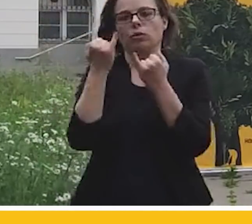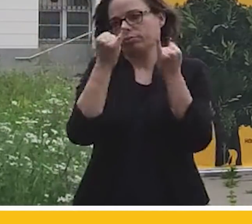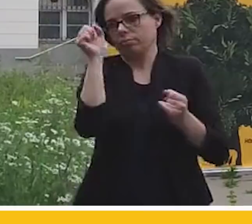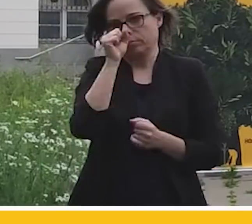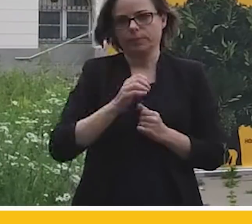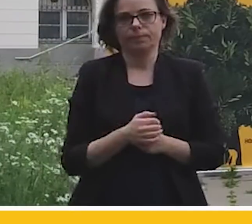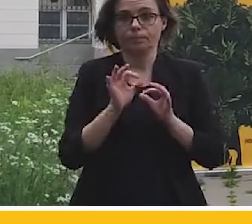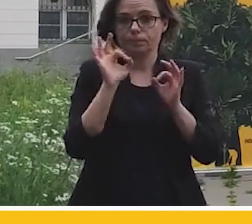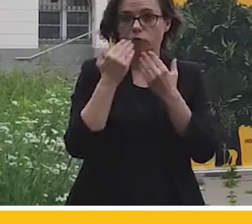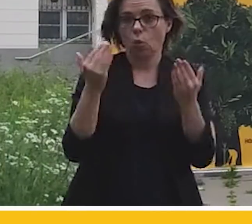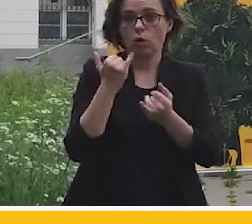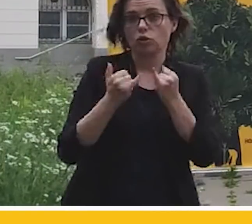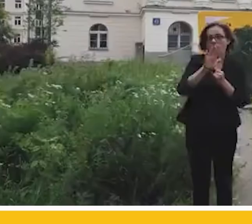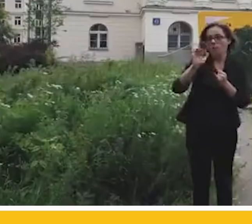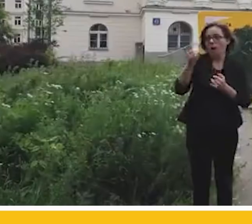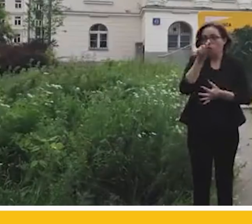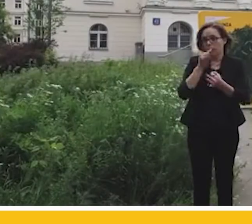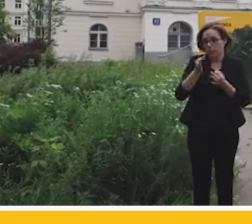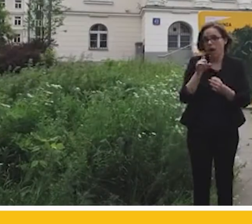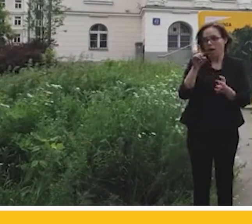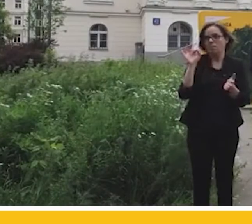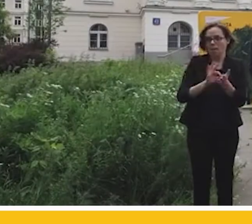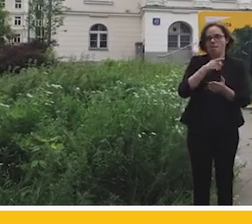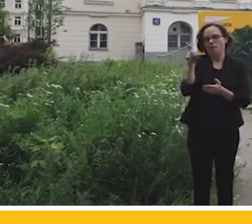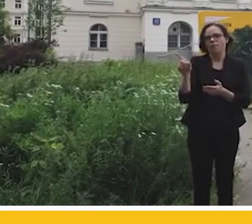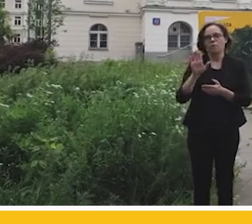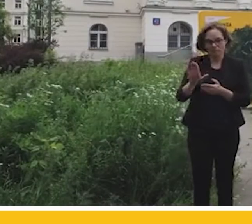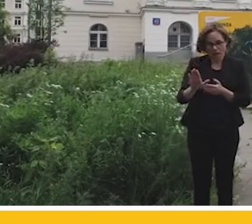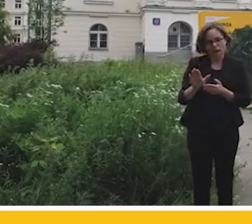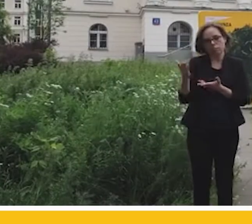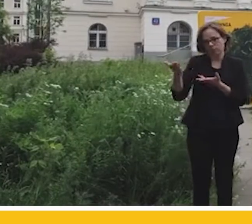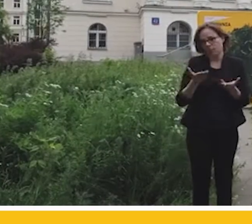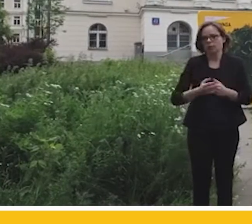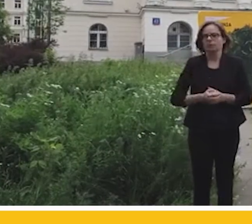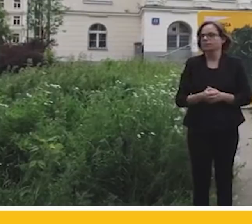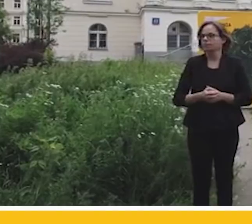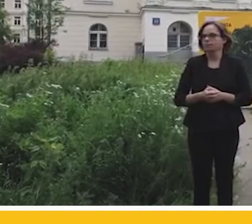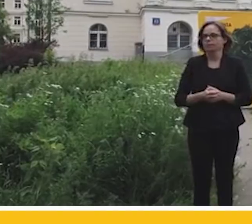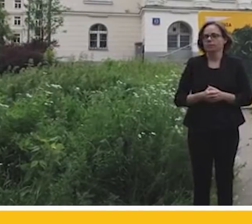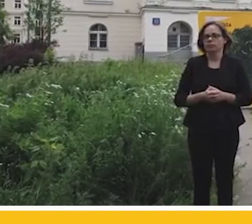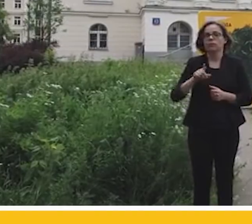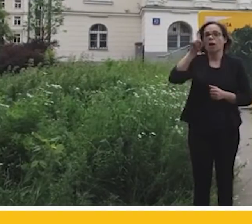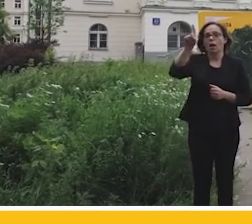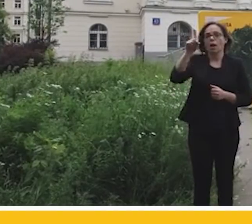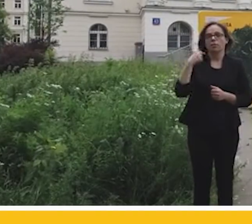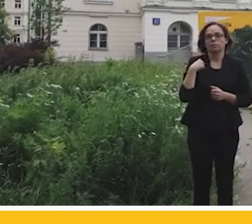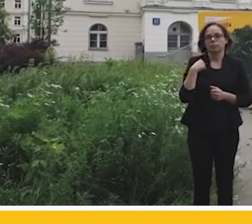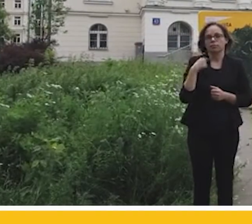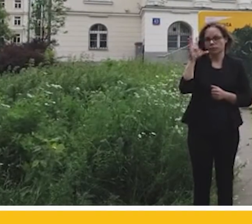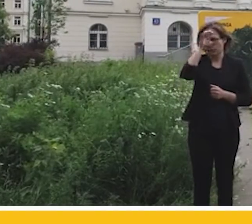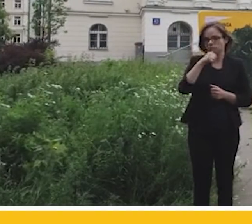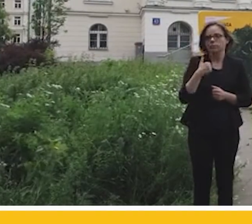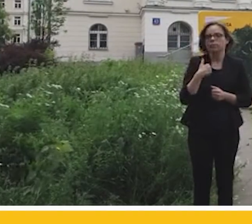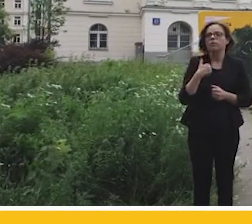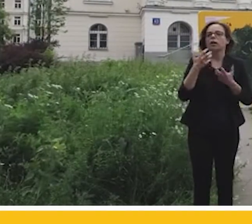wam bardzo. Jeżeli macie jakieś pytania, a jak znam życie, to macie, to zapraszam do ich zadania. A, właśnie, jeszcze miałem państwa zaprosić.